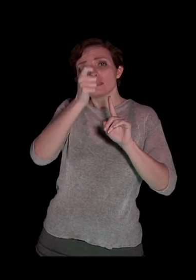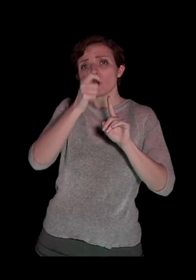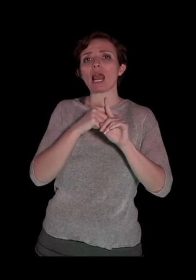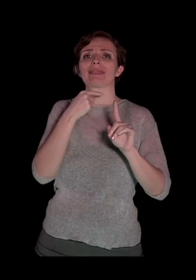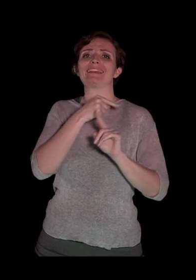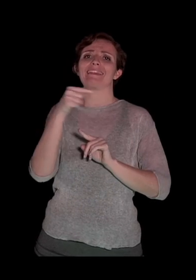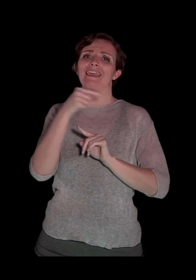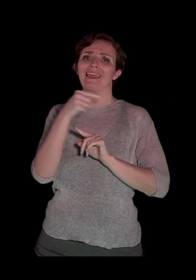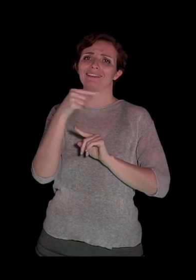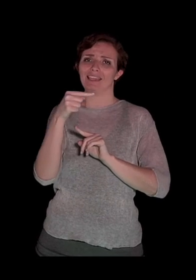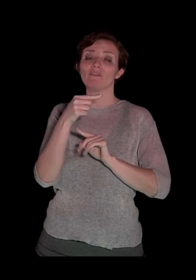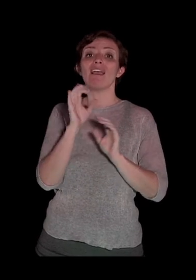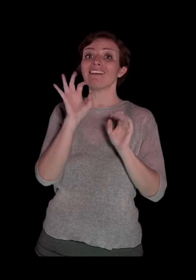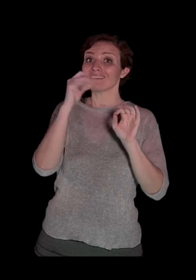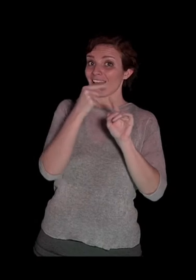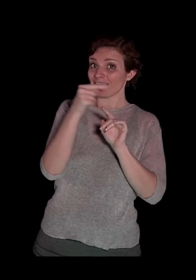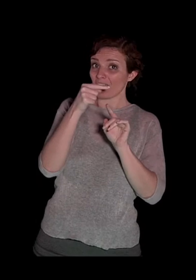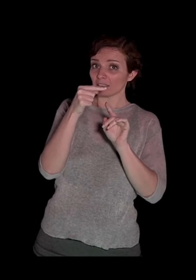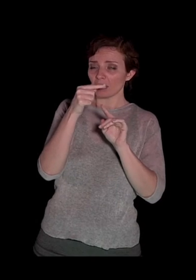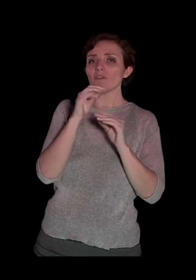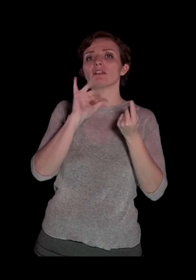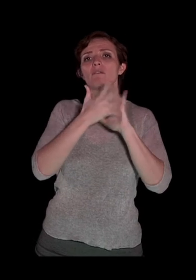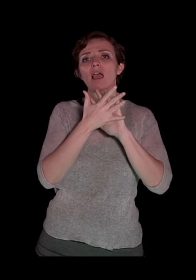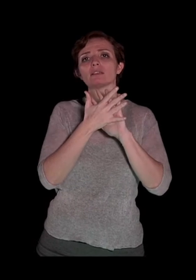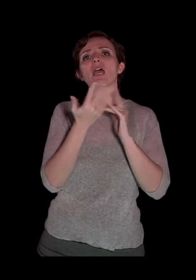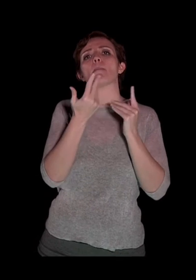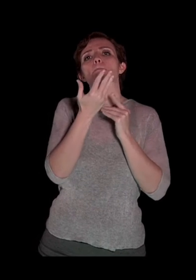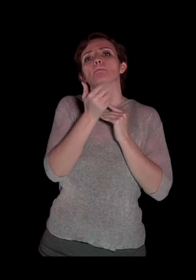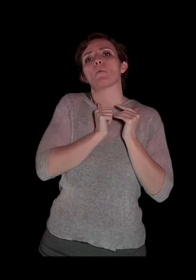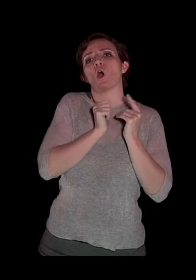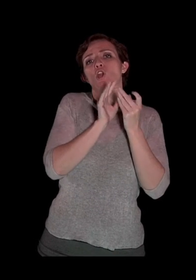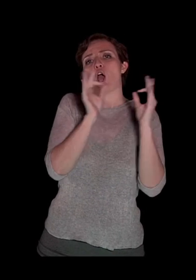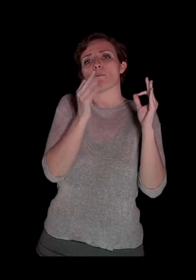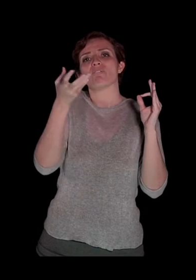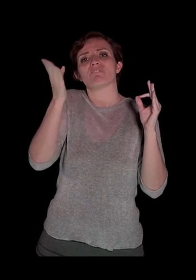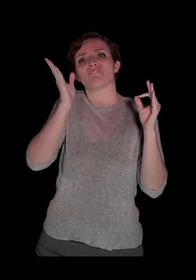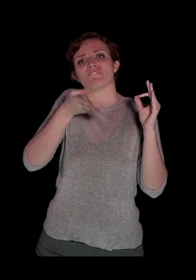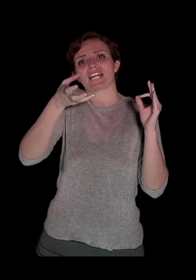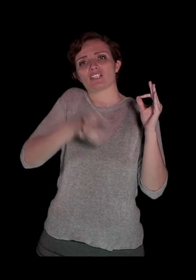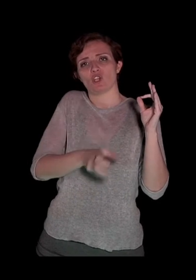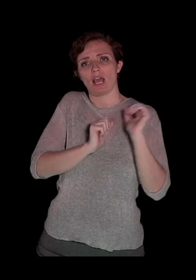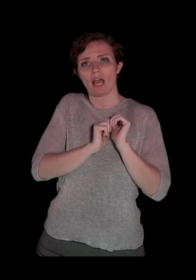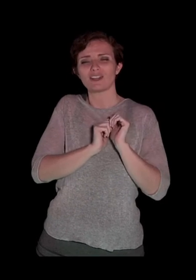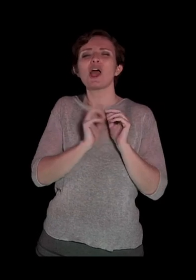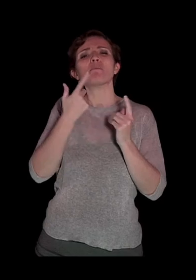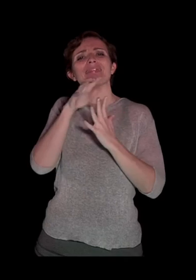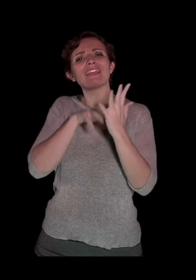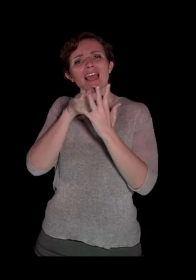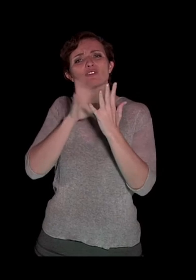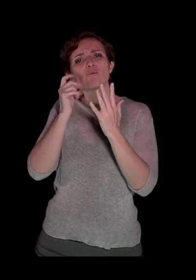e si parla in questo caso di monomi frazionari. In alcuni testi troverete che questa dicitura fa riferimento piuttosto a quelle che